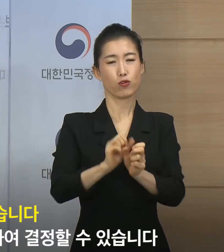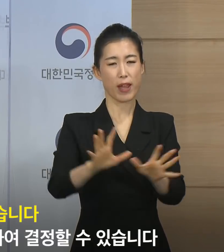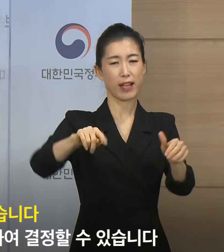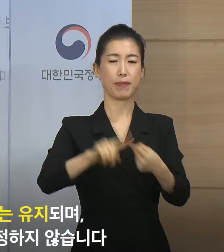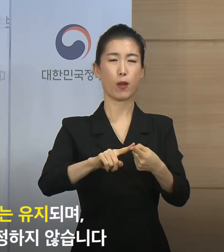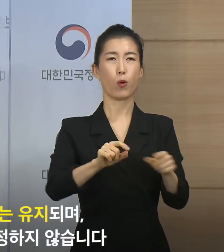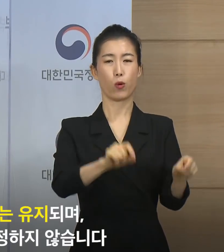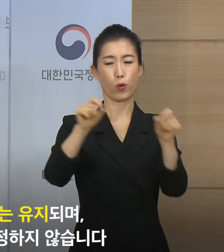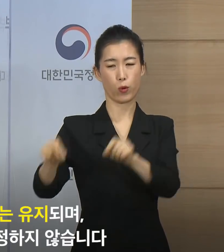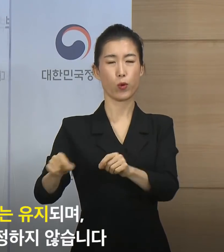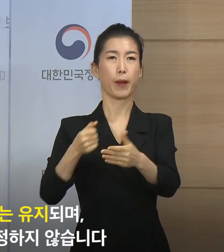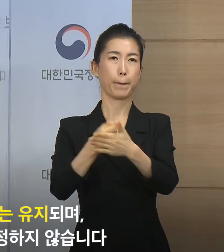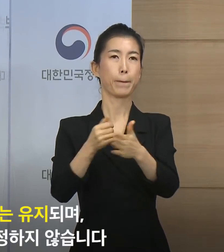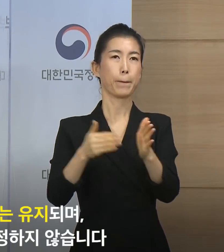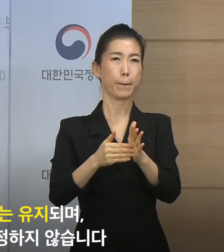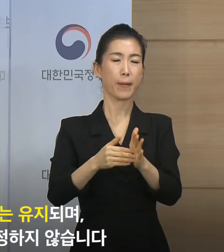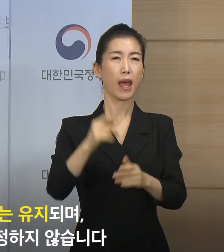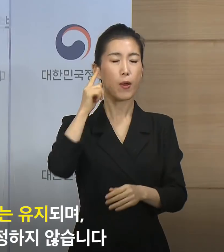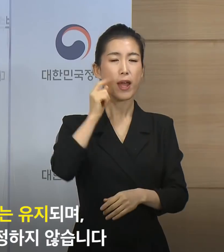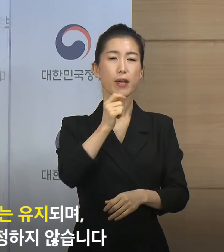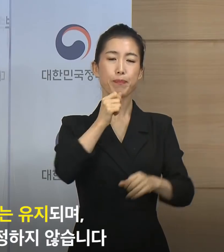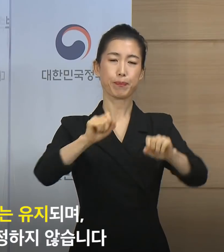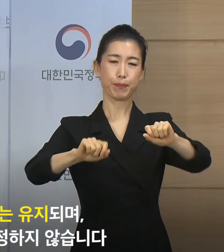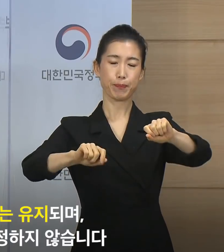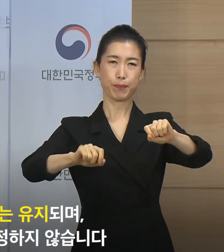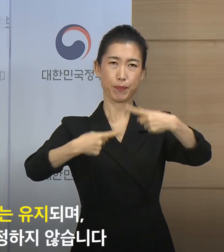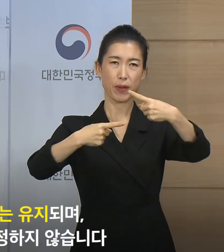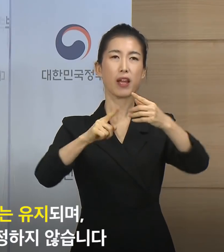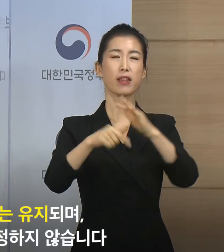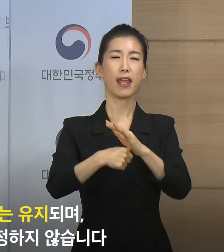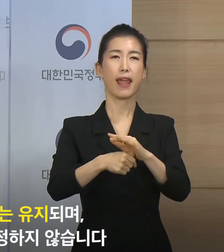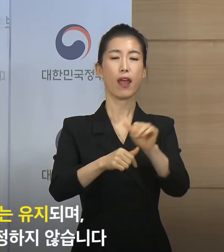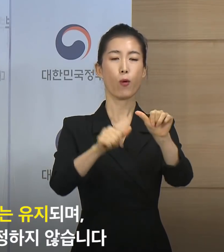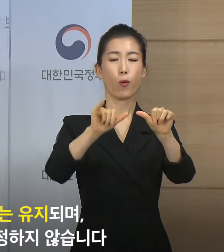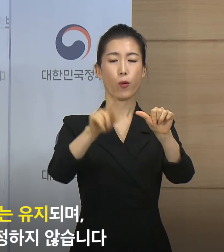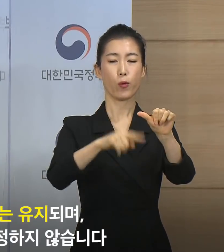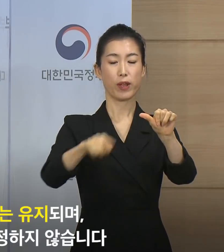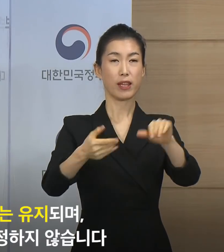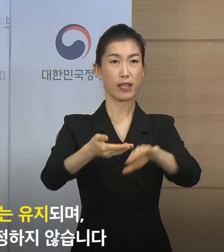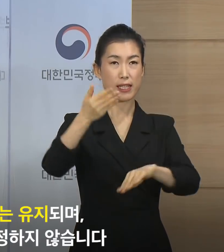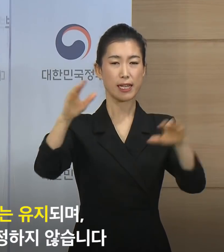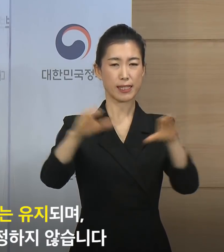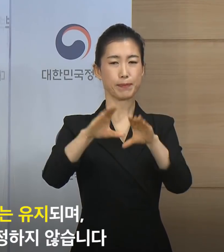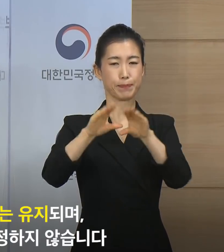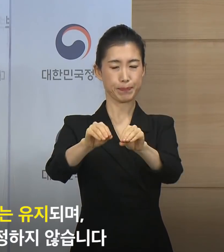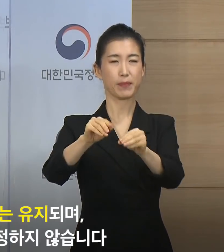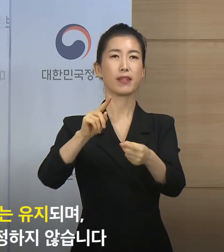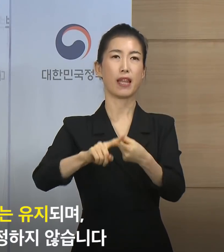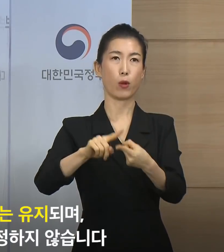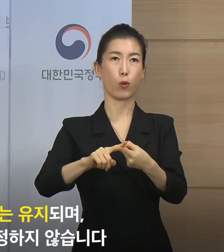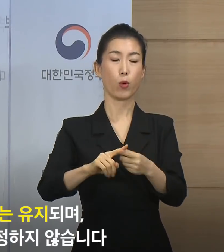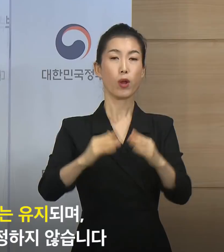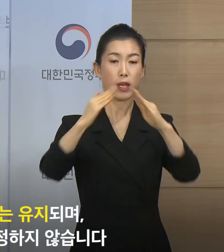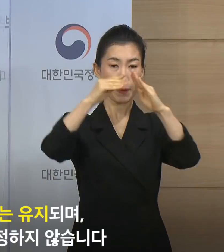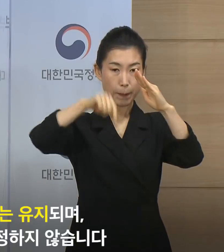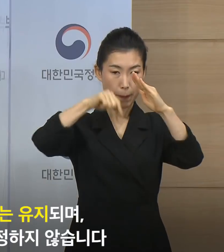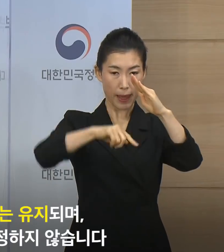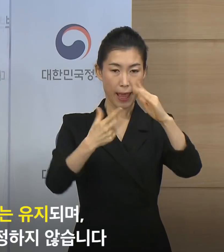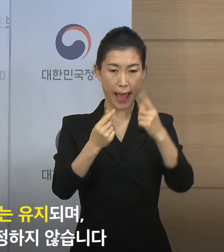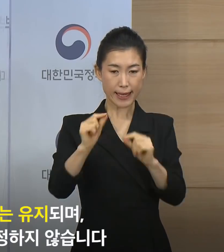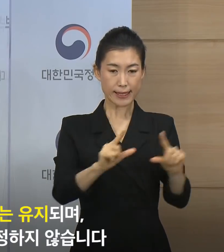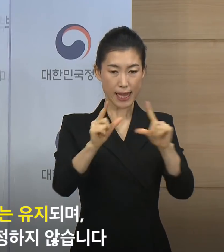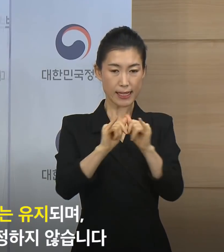있습니다. 설 연휴 기간에도 5인 이상 집합금지는 유지되며 함께 사는 가족 이해에는